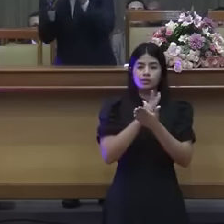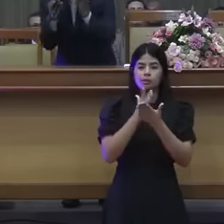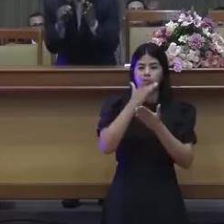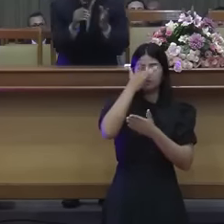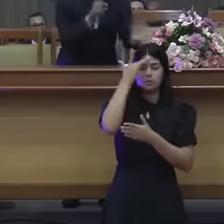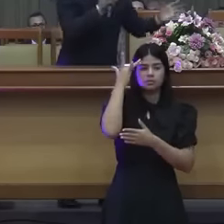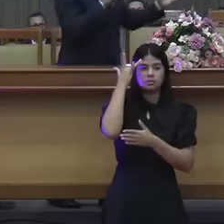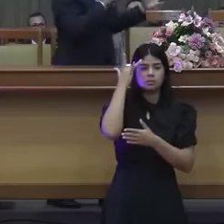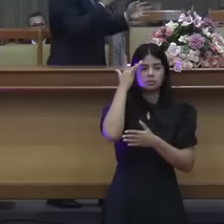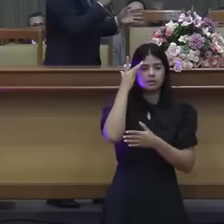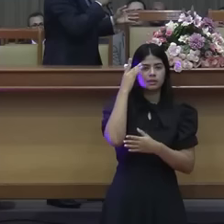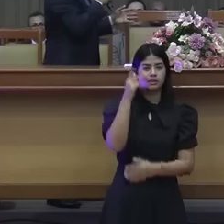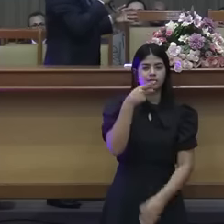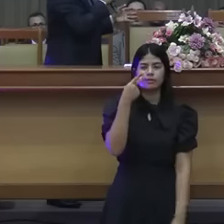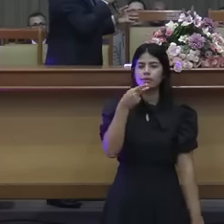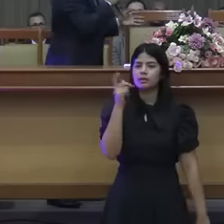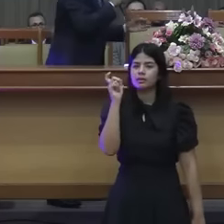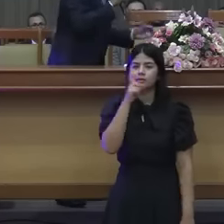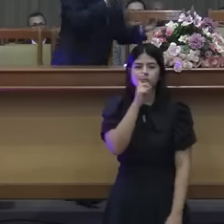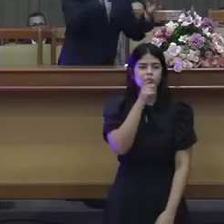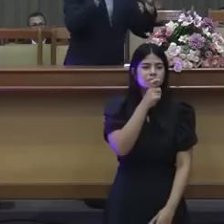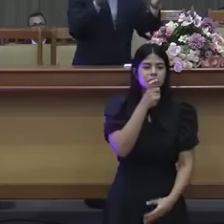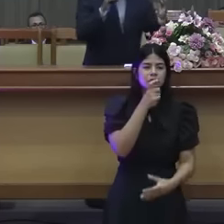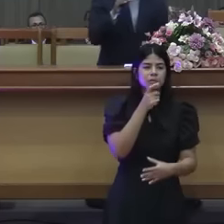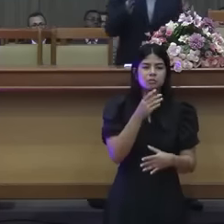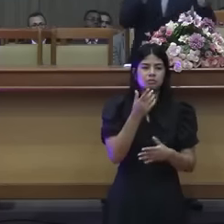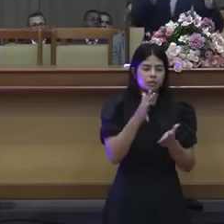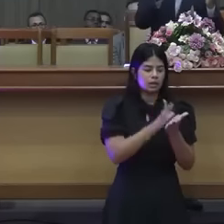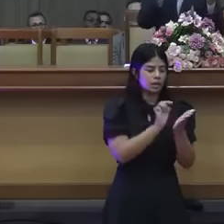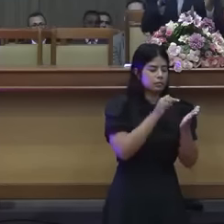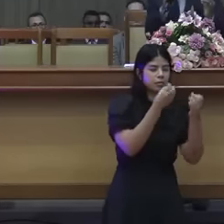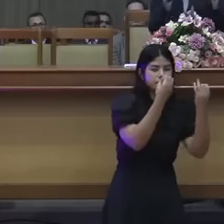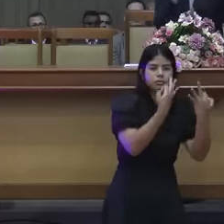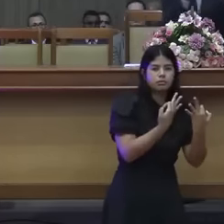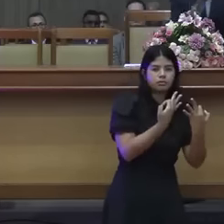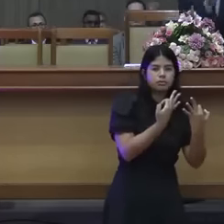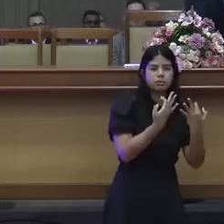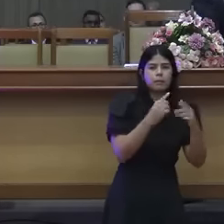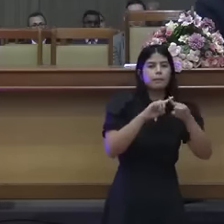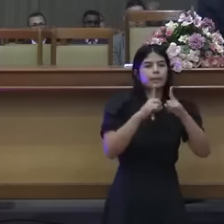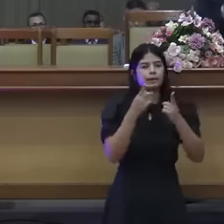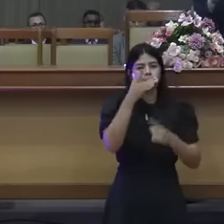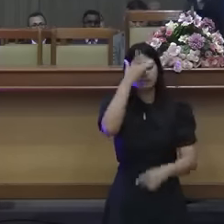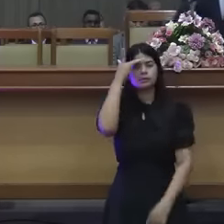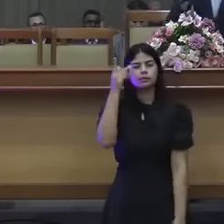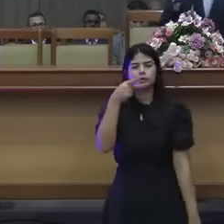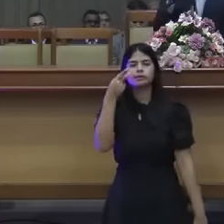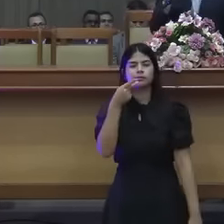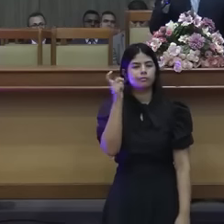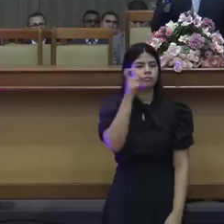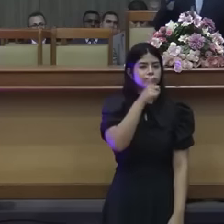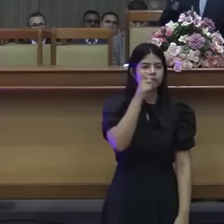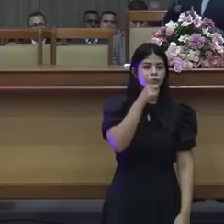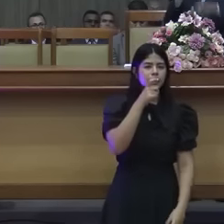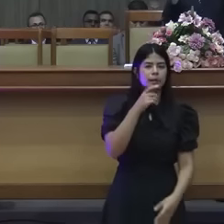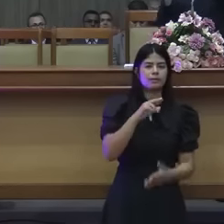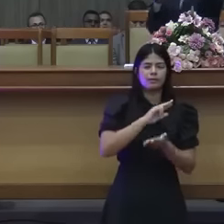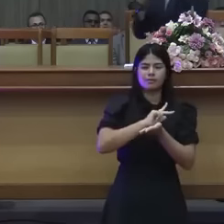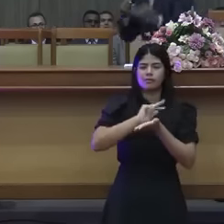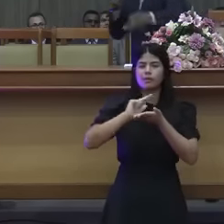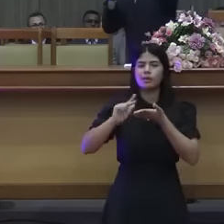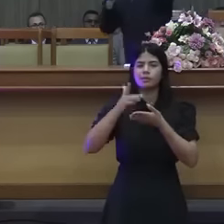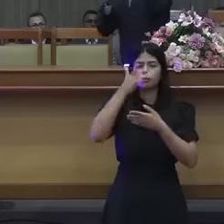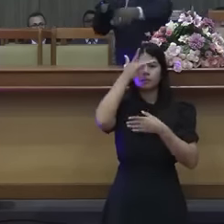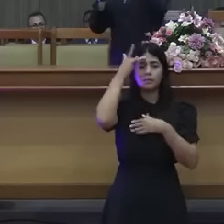não está na Bíblia. Tem pregador que inventa coisa que não está na Bíblia. E tem